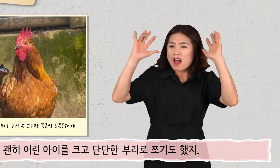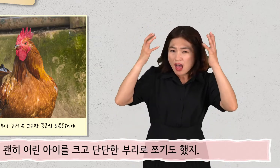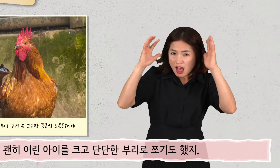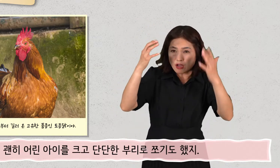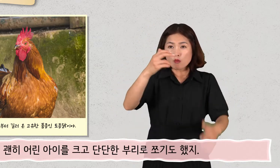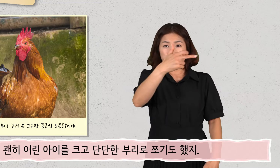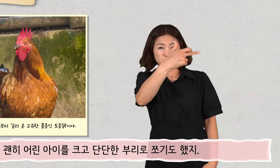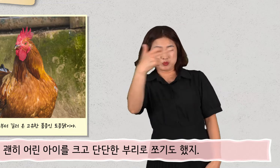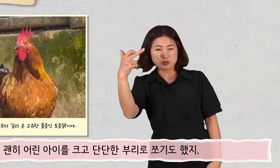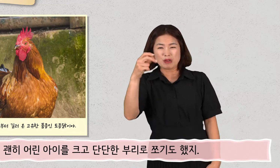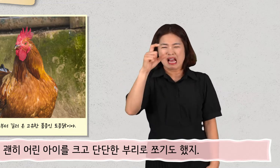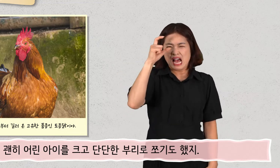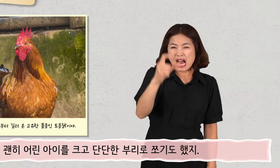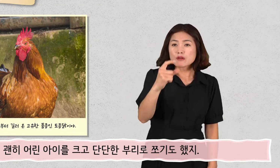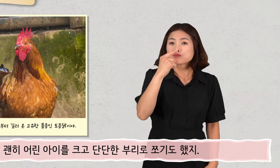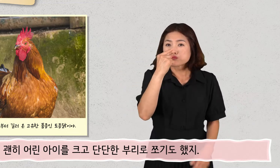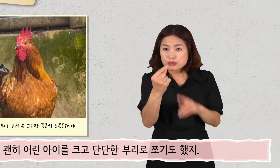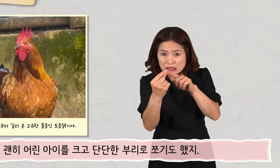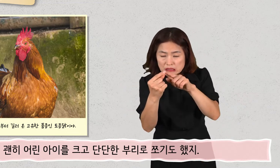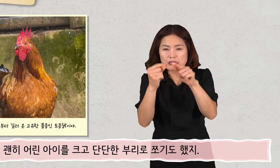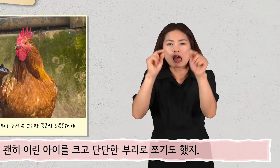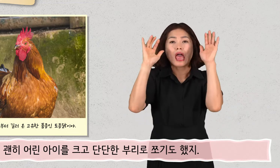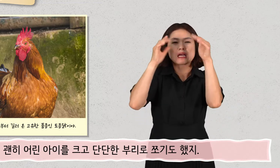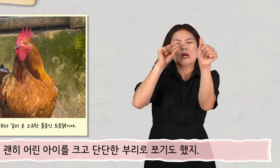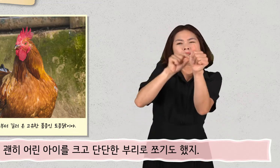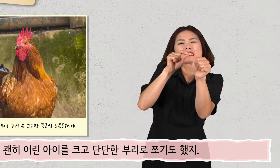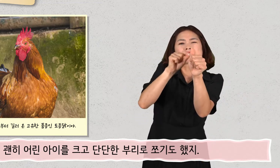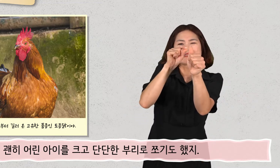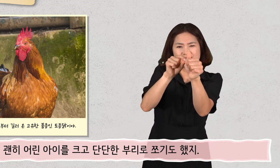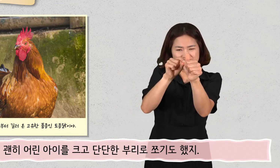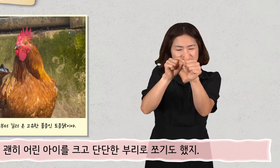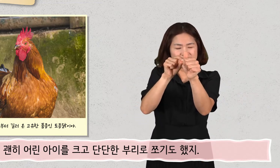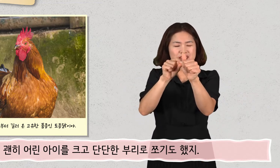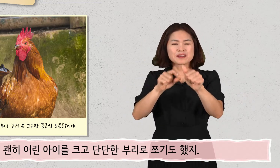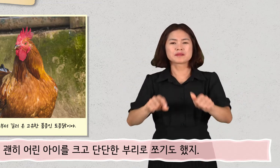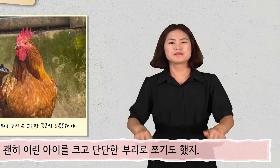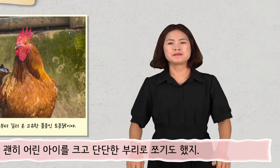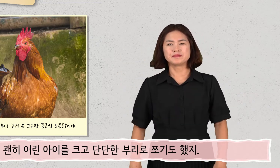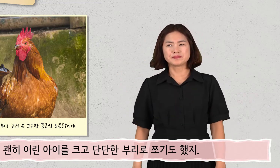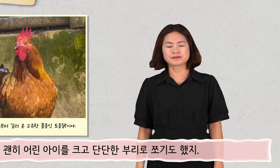괜히 어린아이를 크고 단단한 부리로 쪼기도 했지.